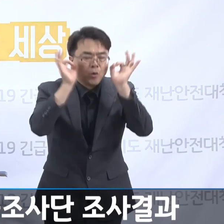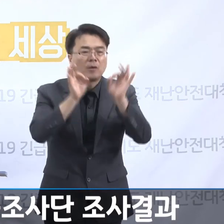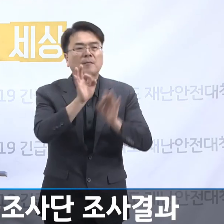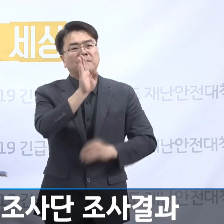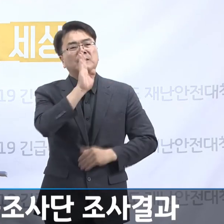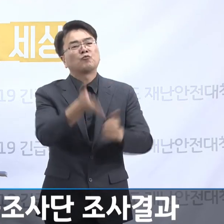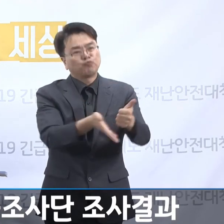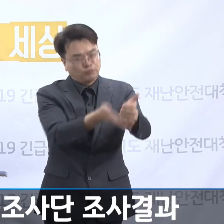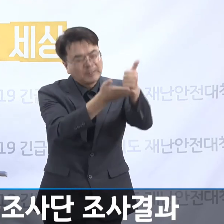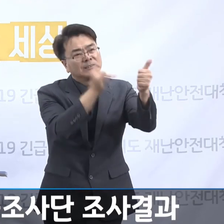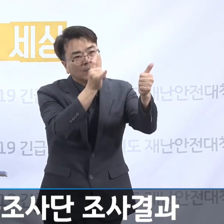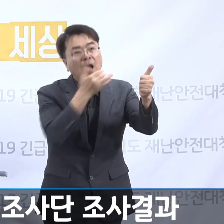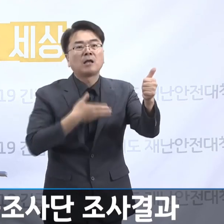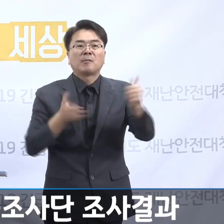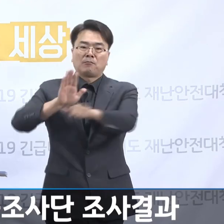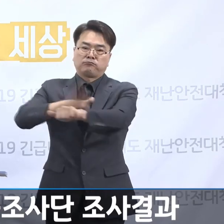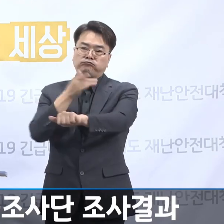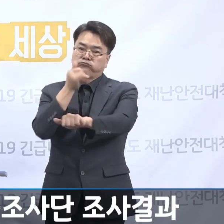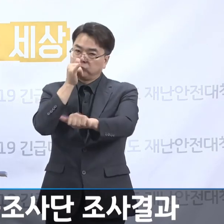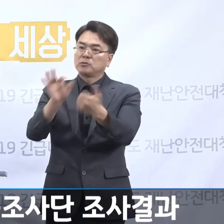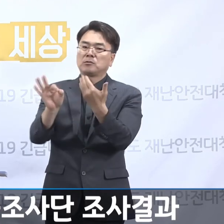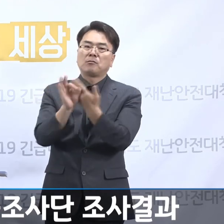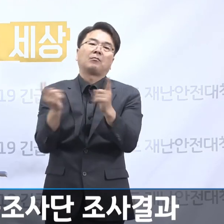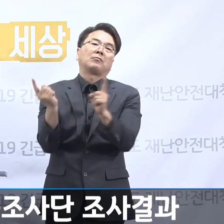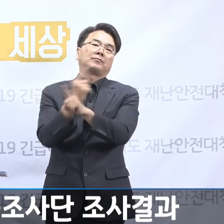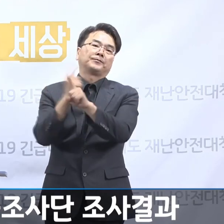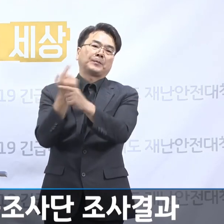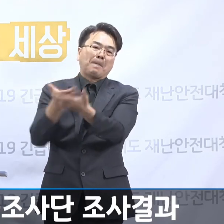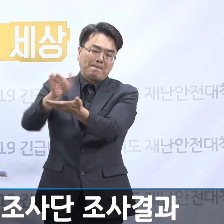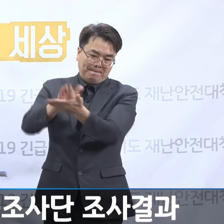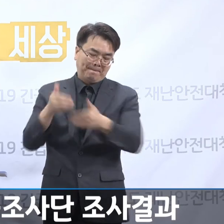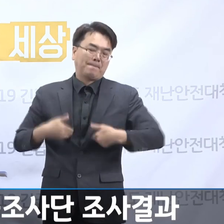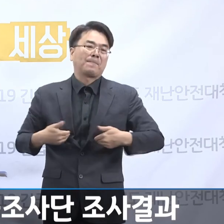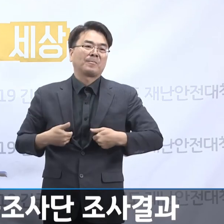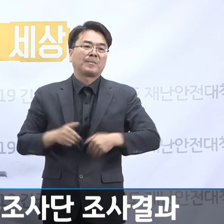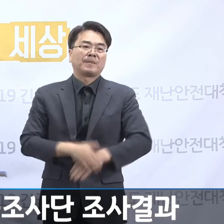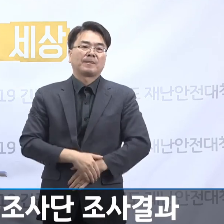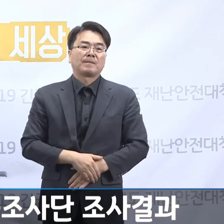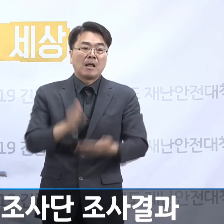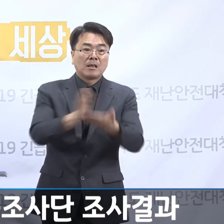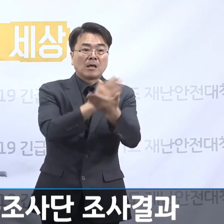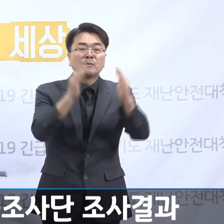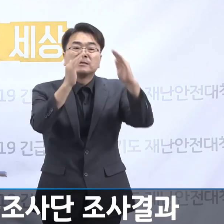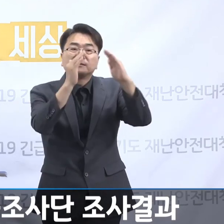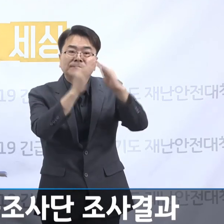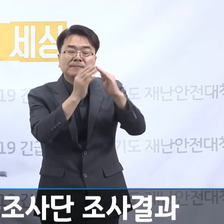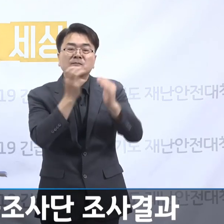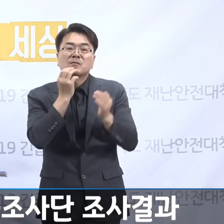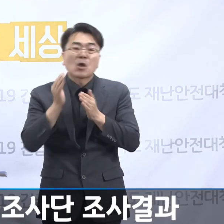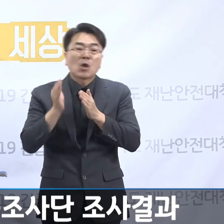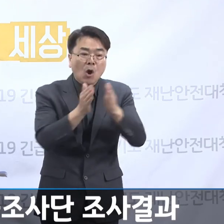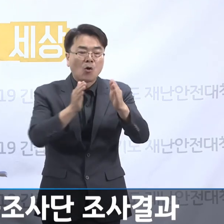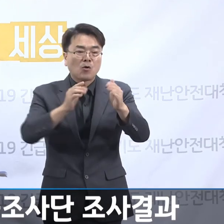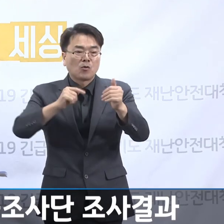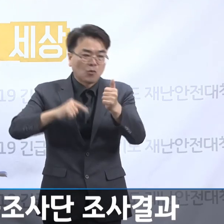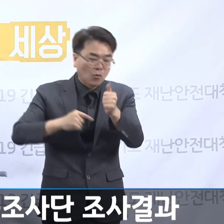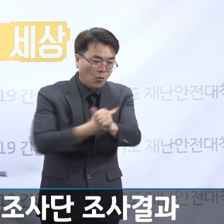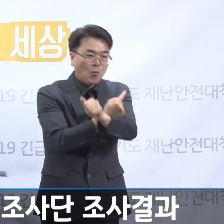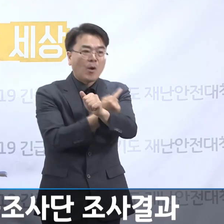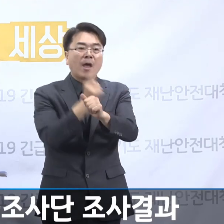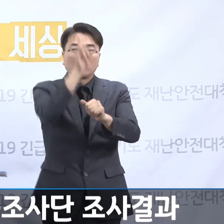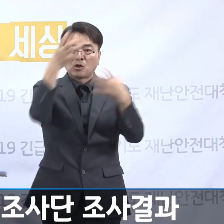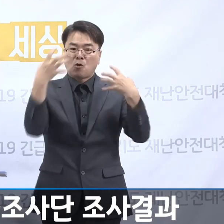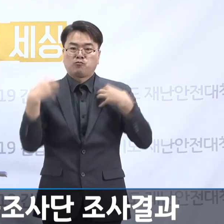존중되어야 합니다. 그러나 잘못된 점이 있다면 개선되어야 합니다. 나눔의 집은 경기도를 비롯한 정부의